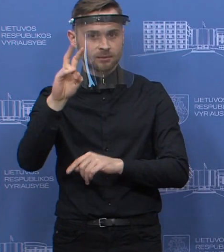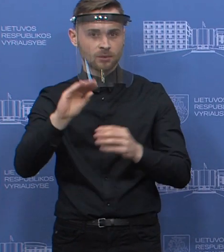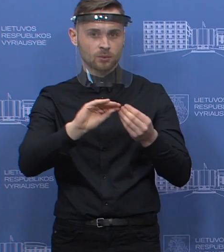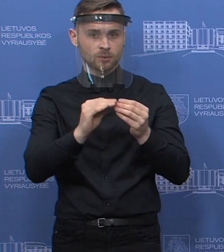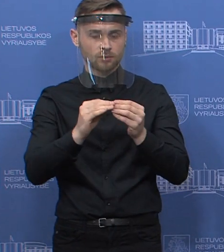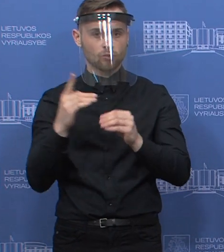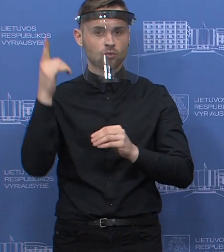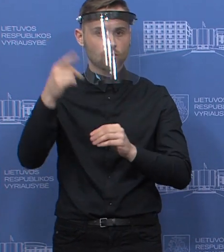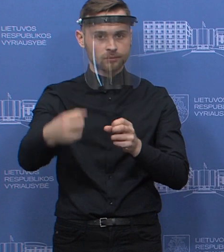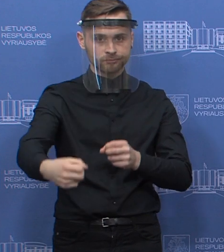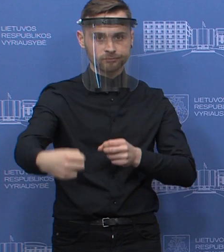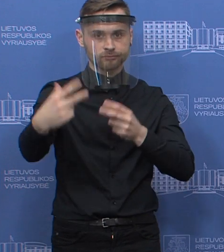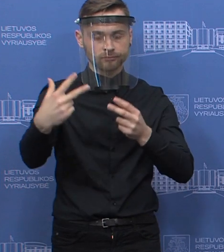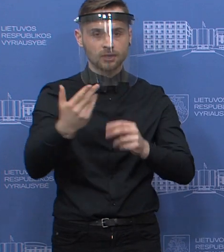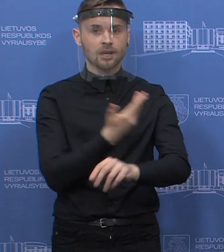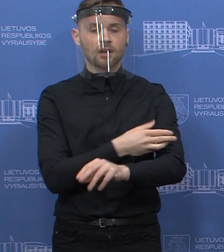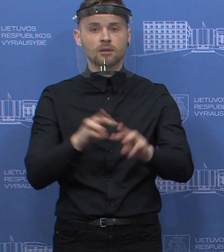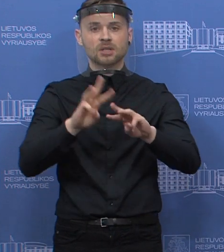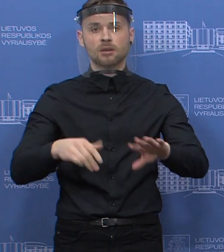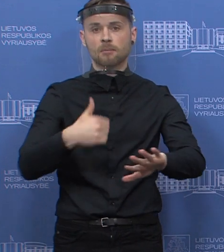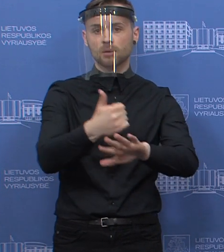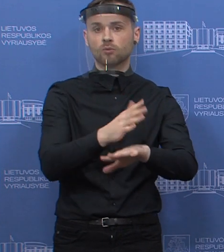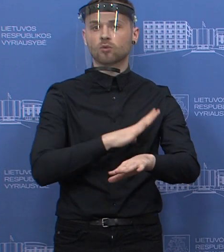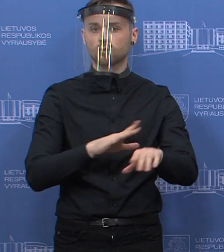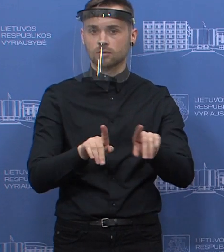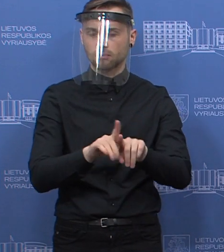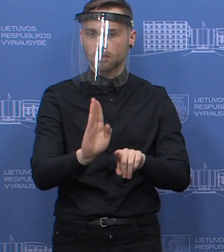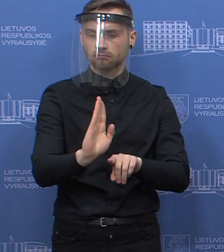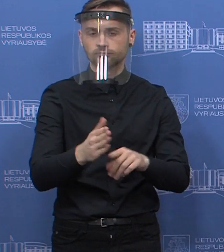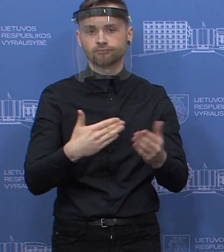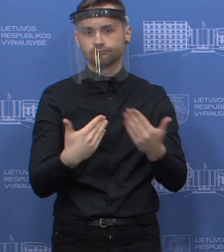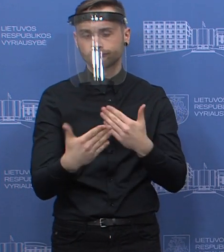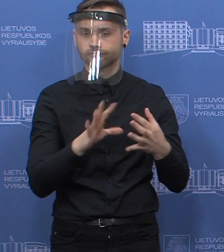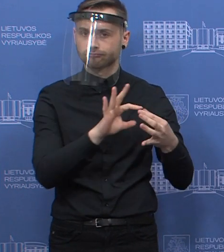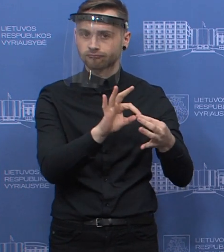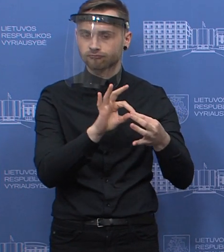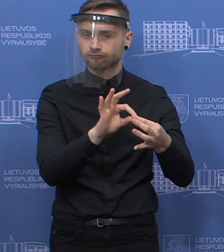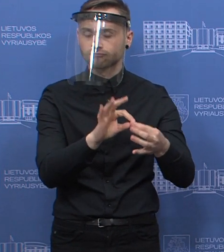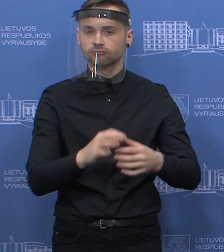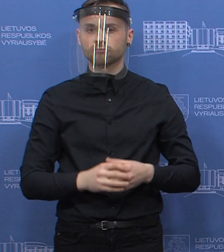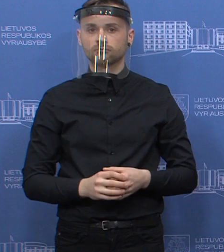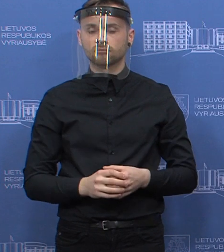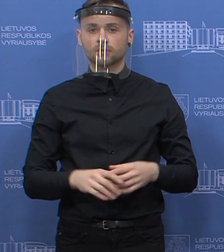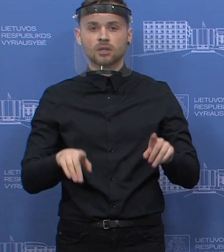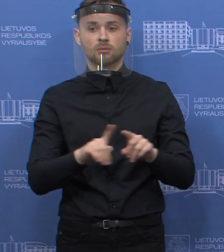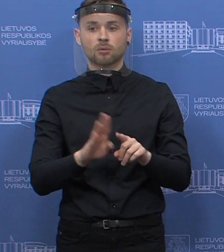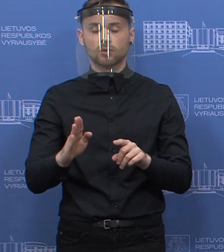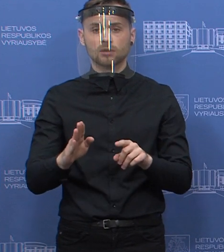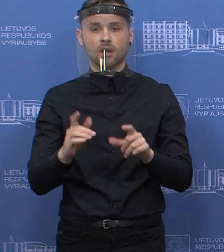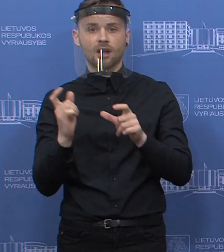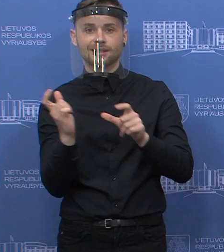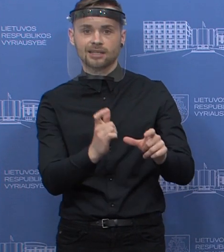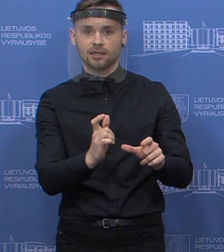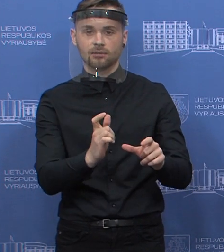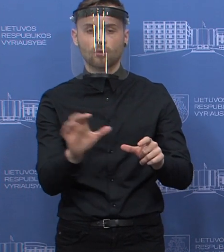šalį nutalinių susitikimas su Lenkijos ministru pirmininku ir tada, matyt, išgirsime jau tuos konkrečius atsakymus iš pirmų lūpų dėl